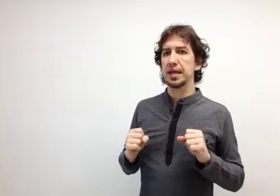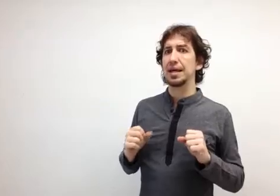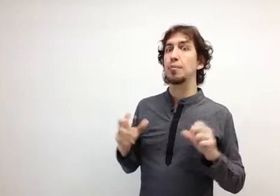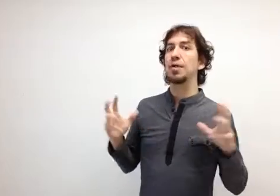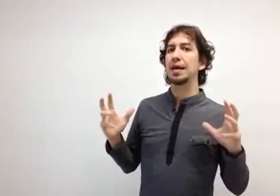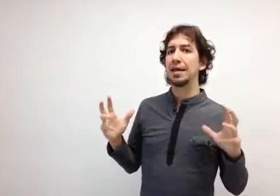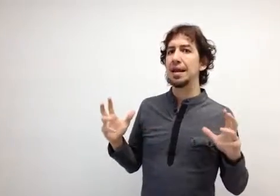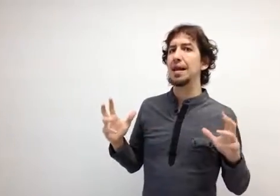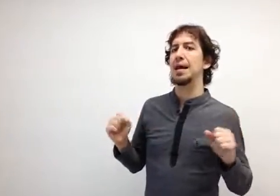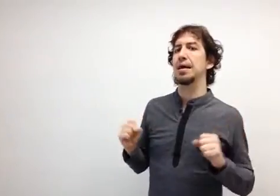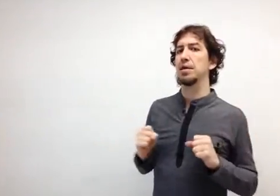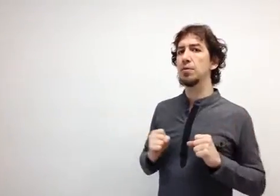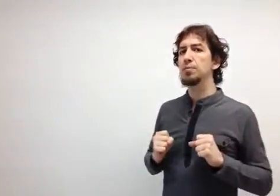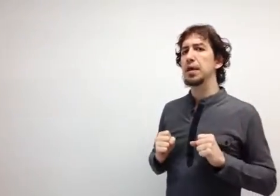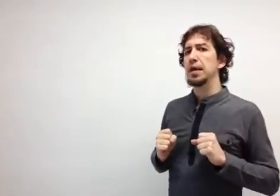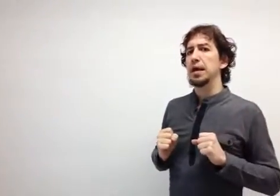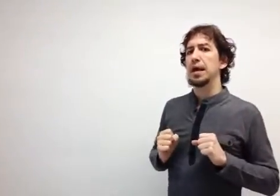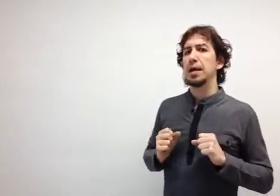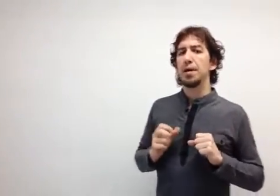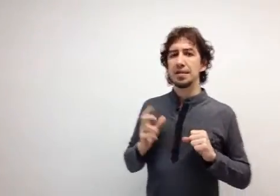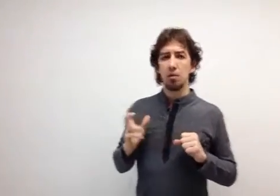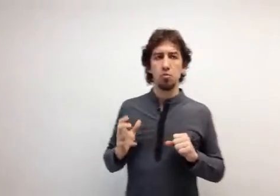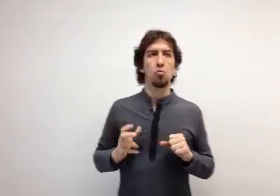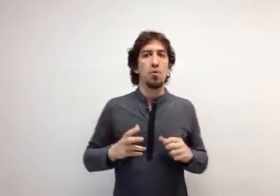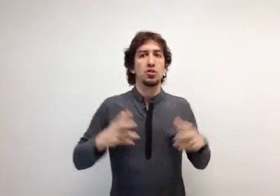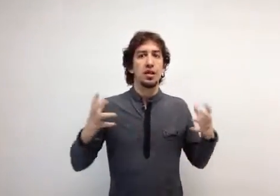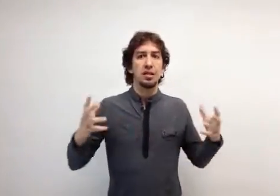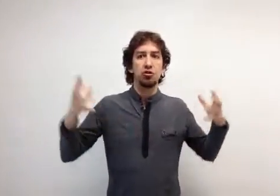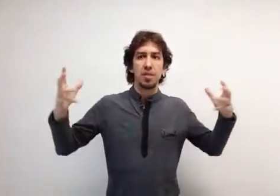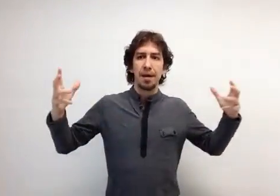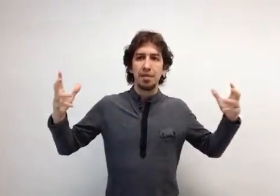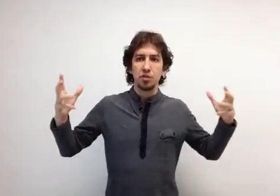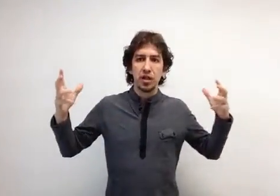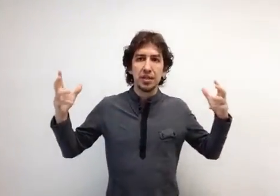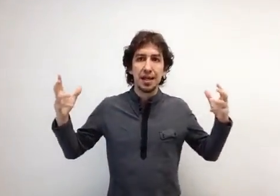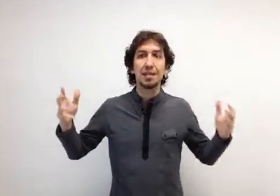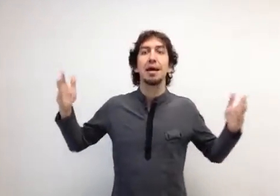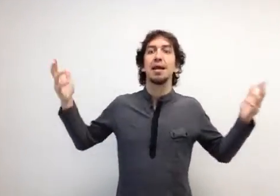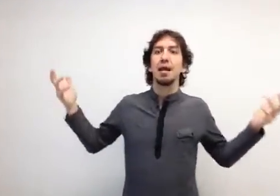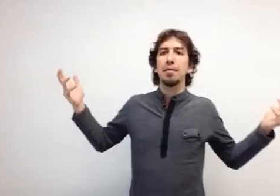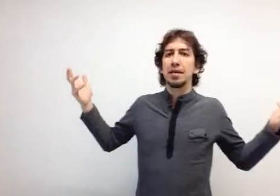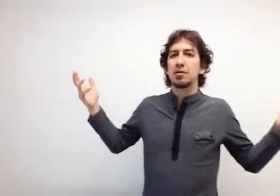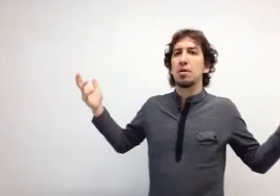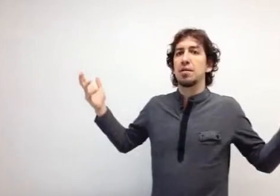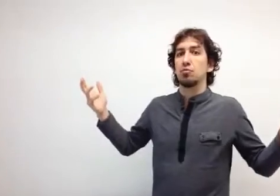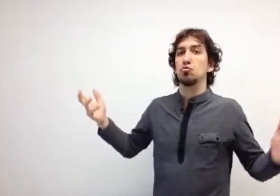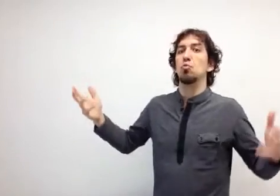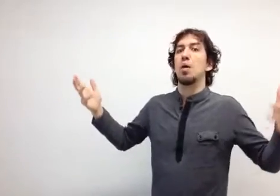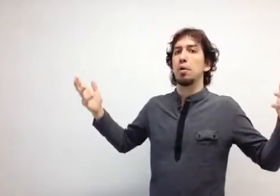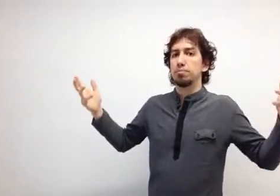pueden quedar en el aire, ¿no? Más aún, cuando los arquitectos aparecemos en Internet, generalmente, ¿qué es lo que hacemos? Una web.